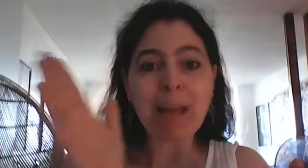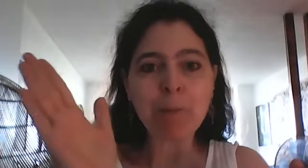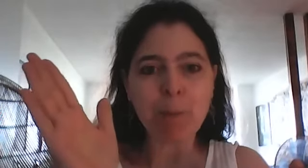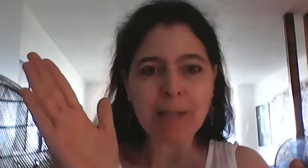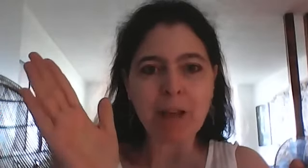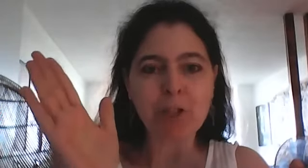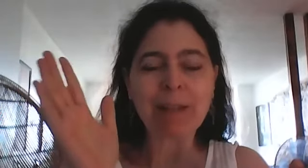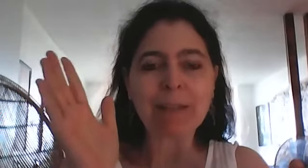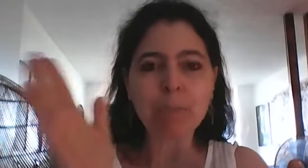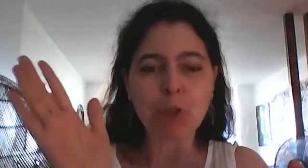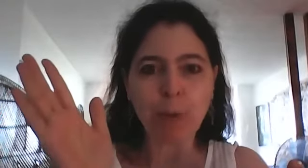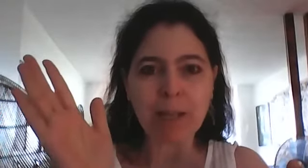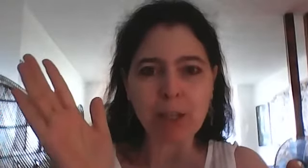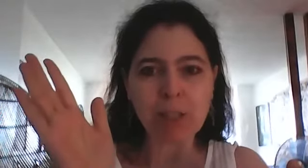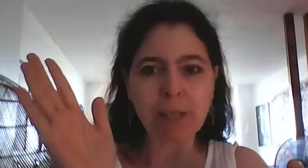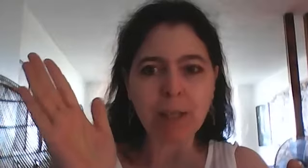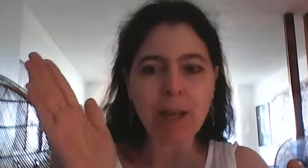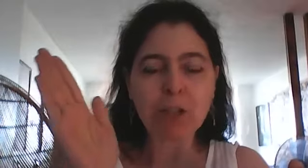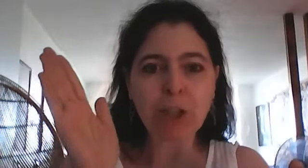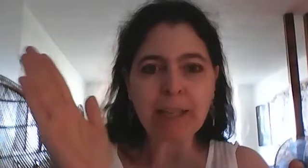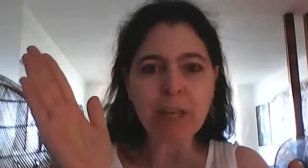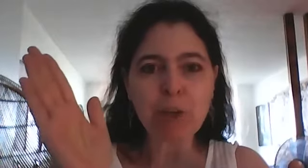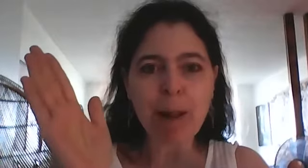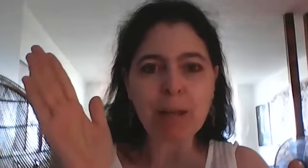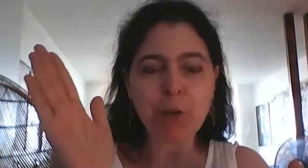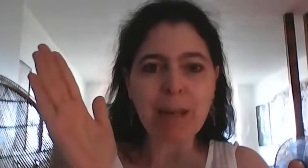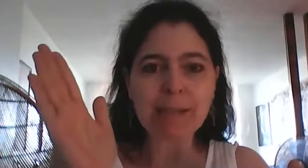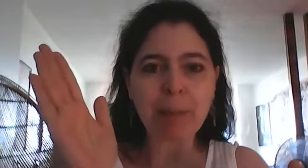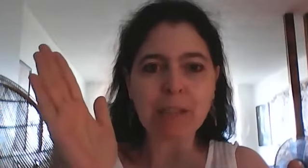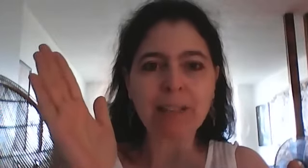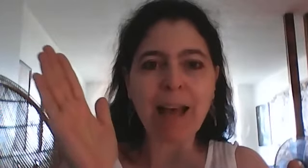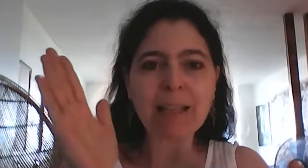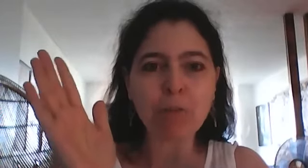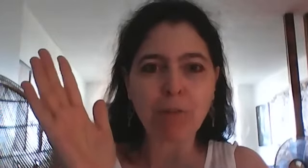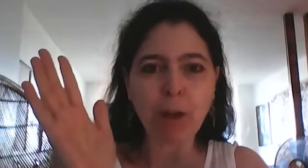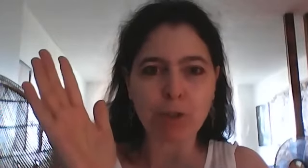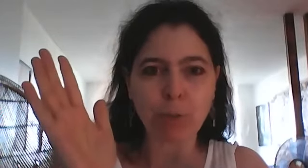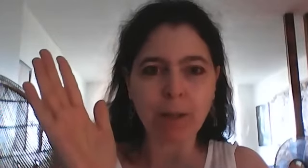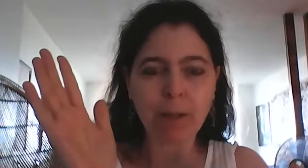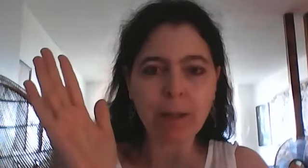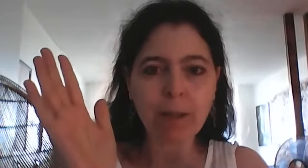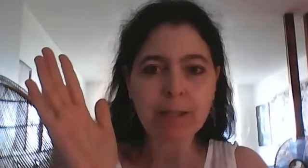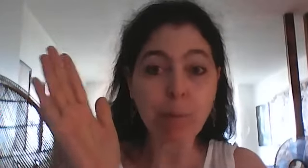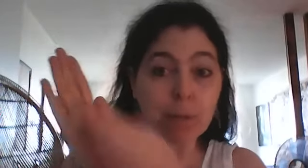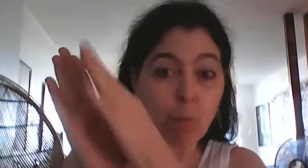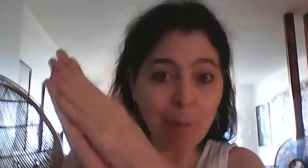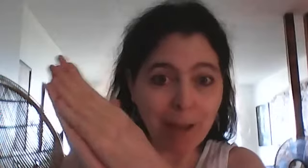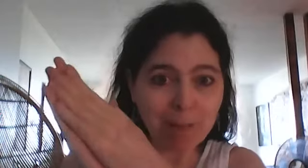table de massage ma table de soins énergétiques sur laquelle je passe je place la personne à qui je veux faire un soin ça peut être moi même